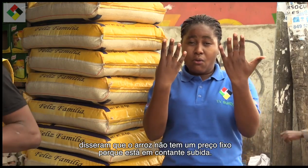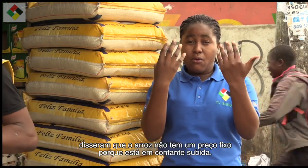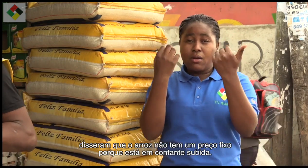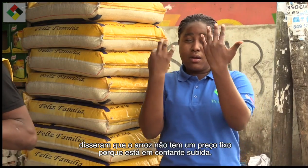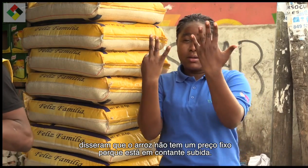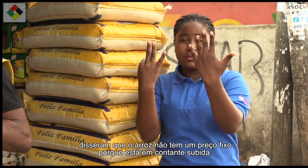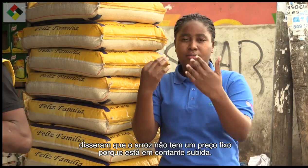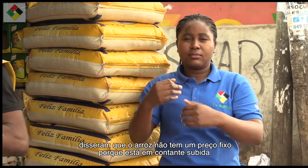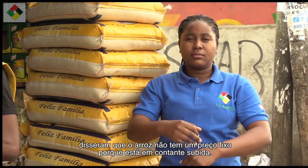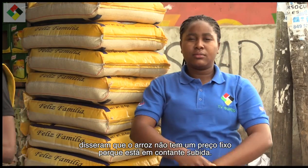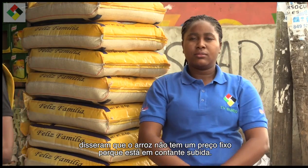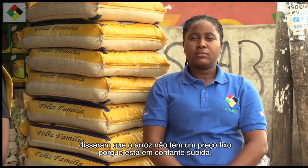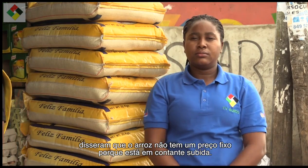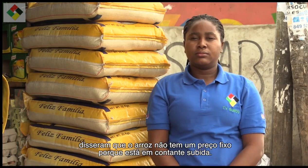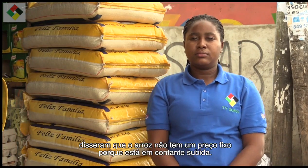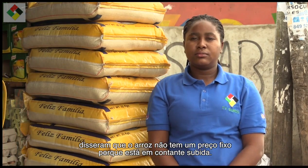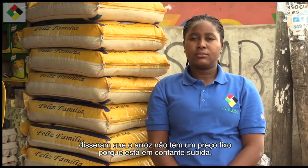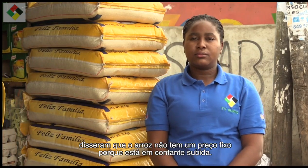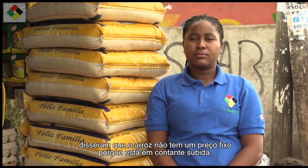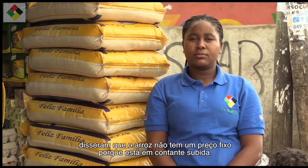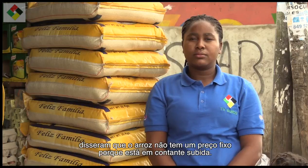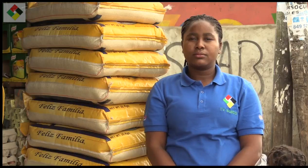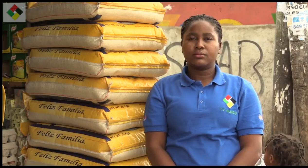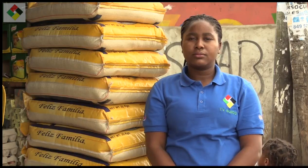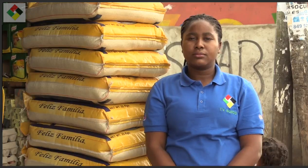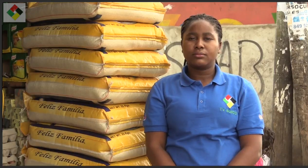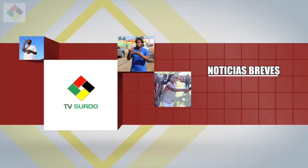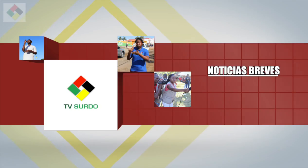arroz não tem um preço fixo porque está em constante subida.